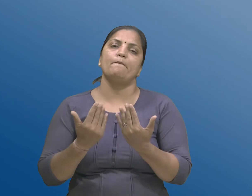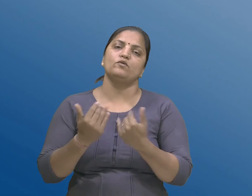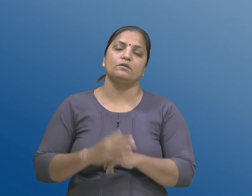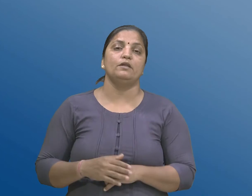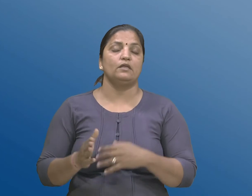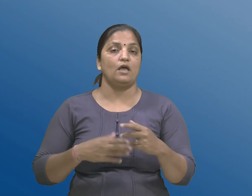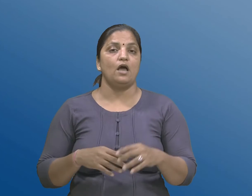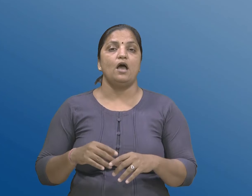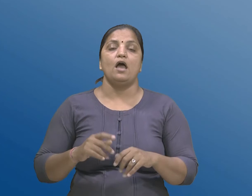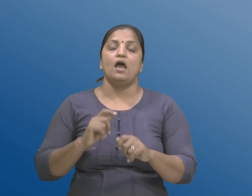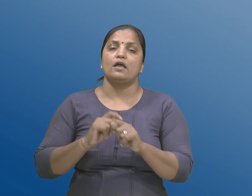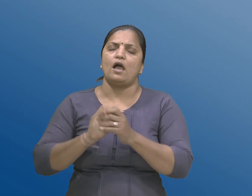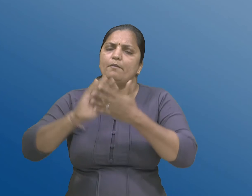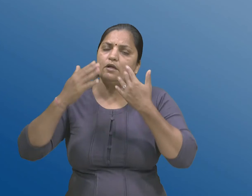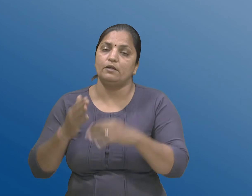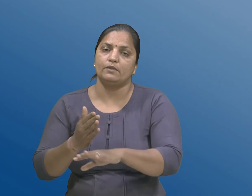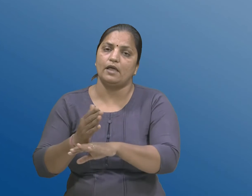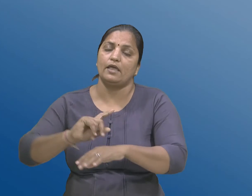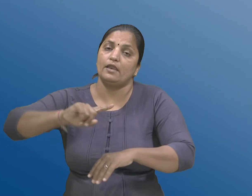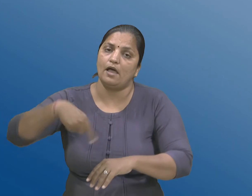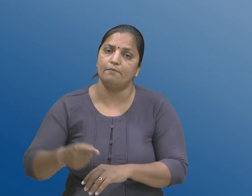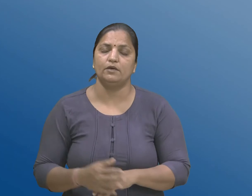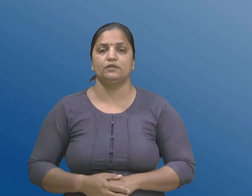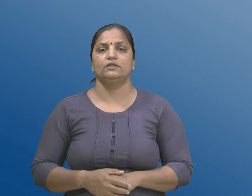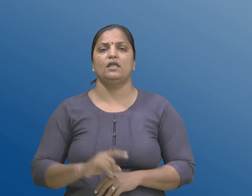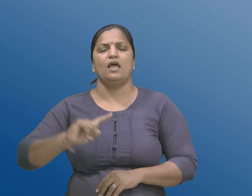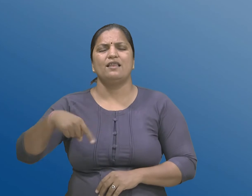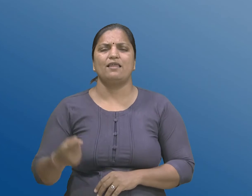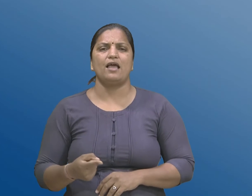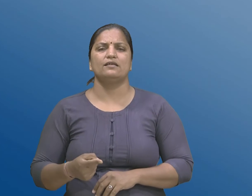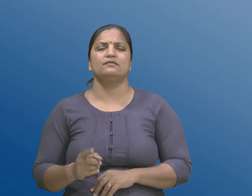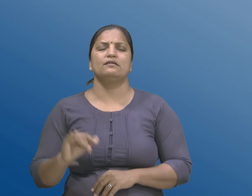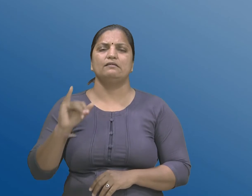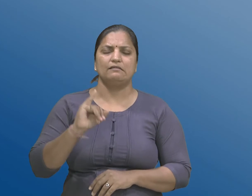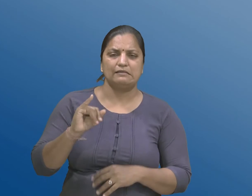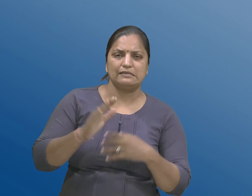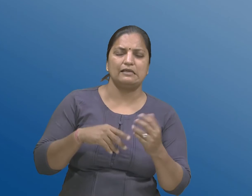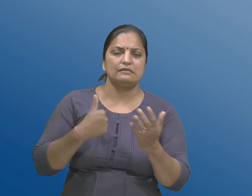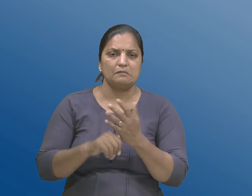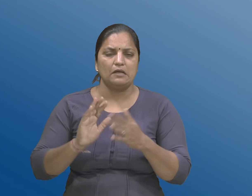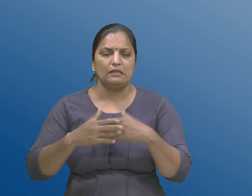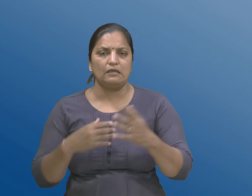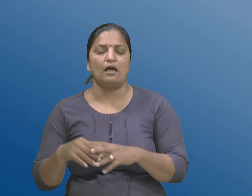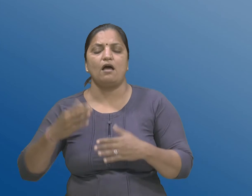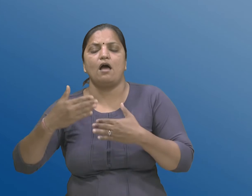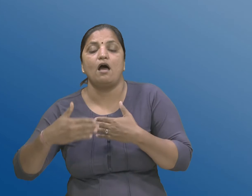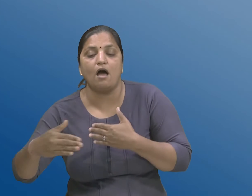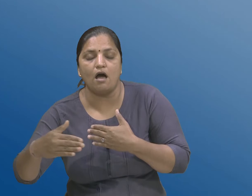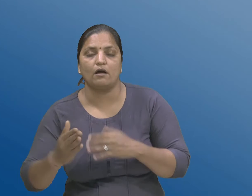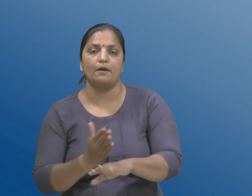सत्र पूरू था आय तो त्यार पछी ना सत्रमा तरतज अथवा तो आगल जनावयू तेम